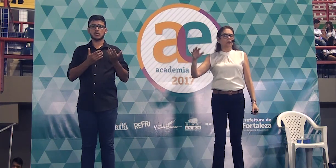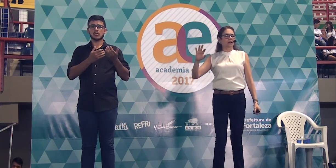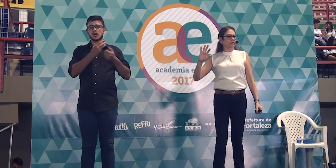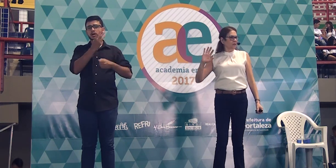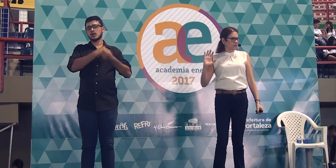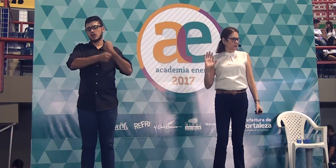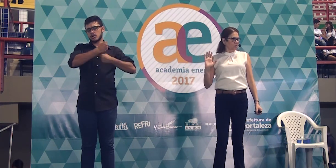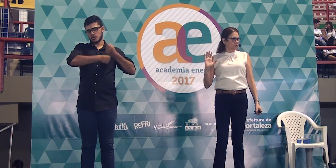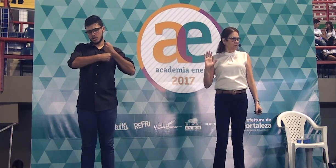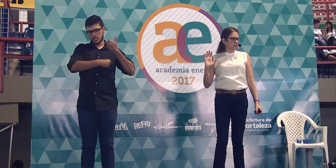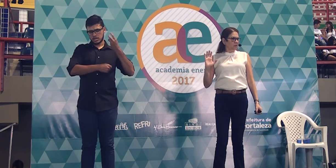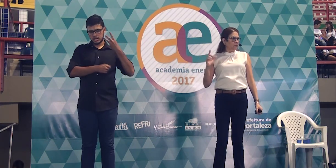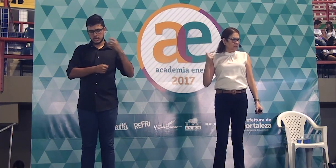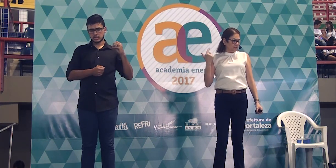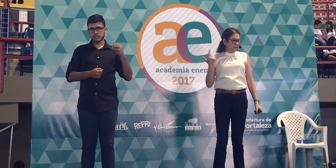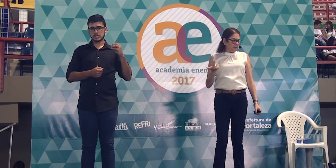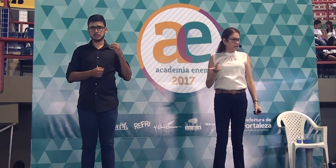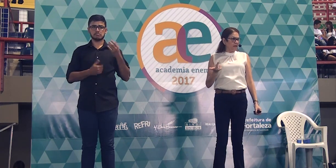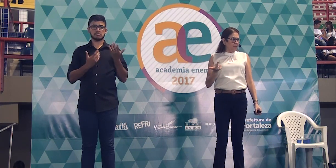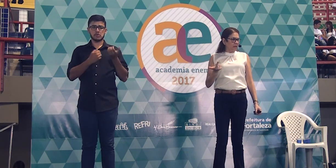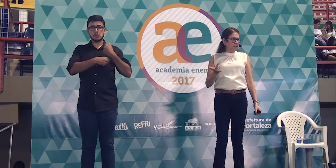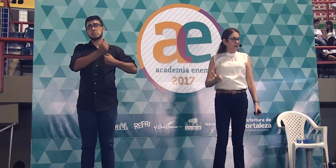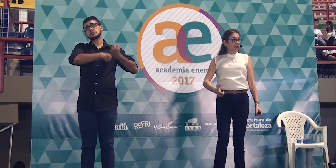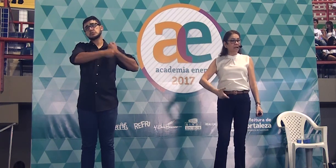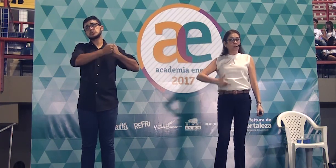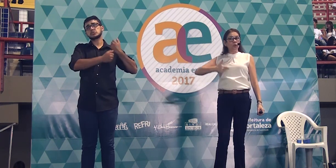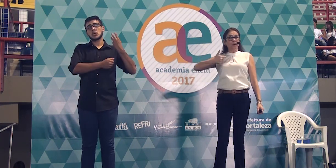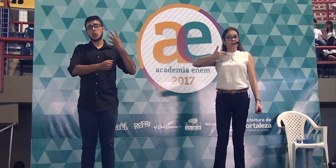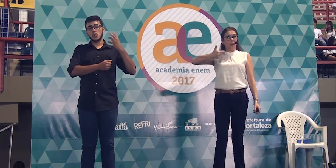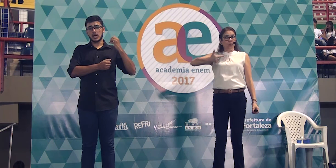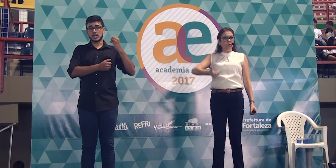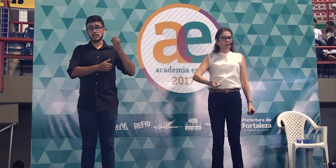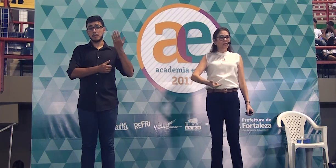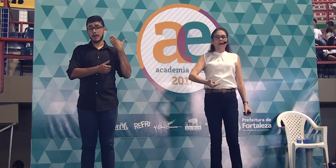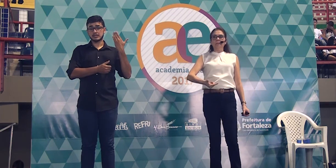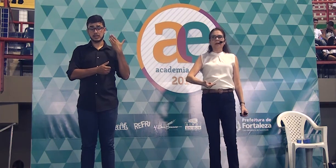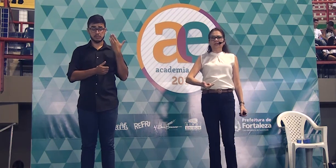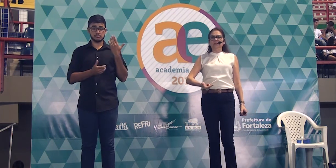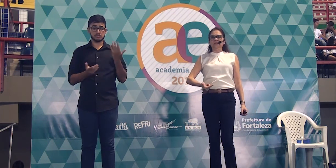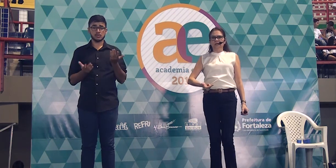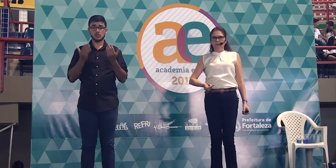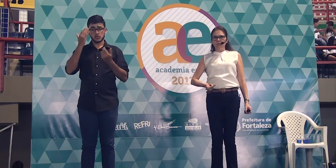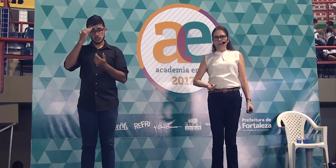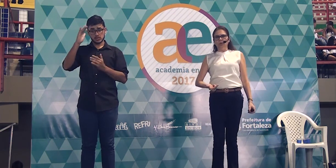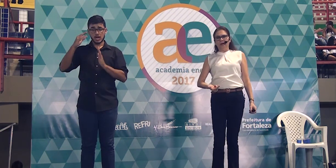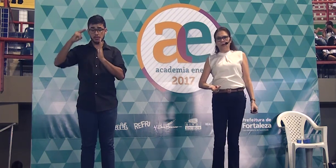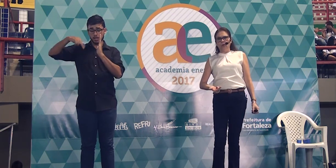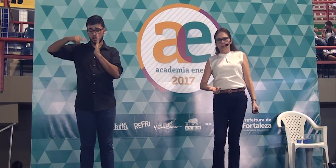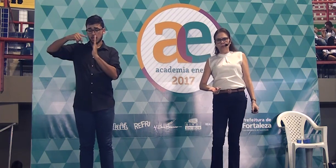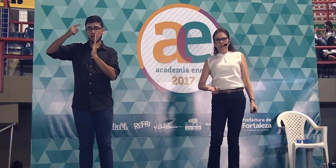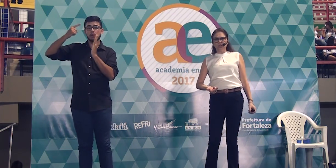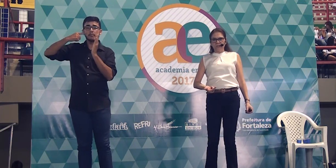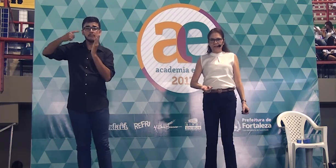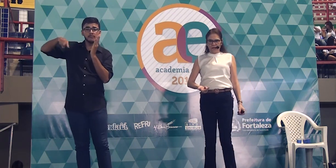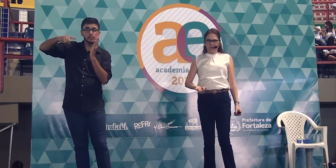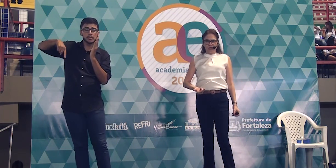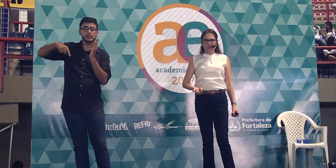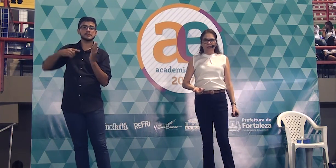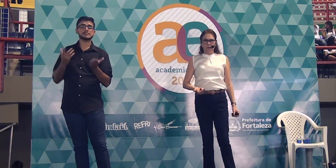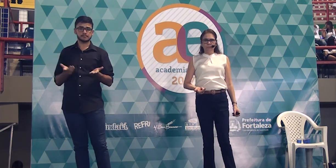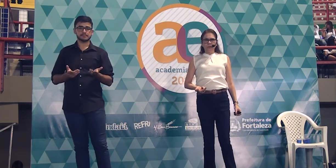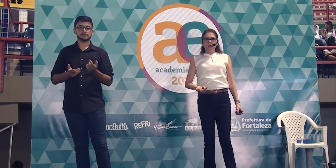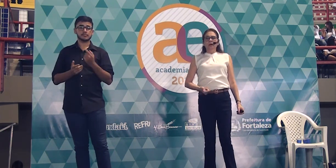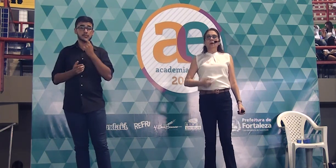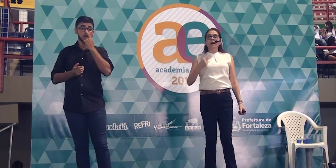últimos 40 anos, vocês percebem que além do erro da repetição, do lugar comum de ser